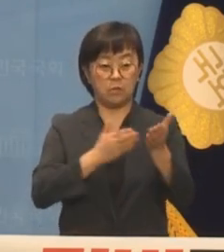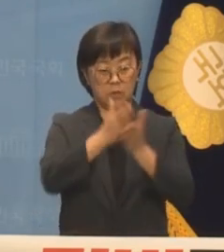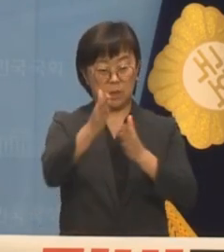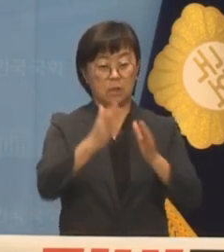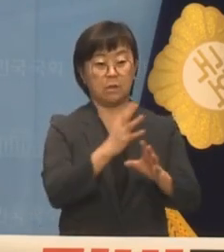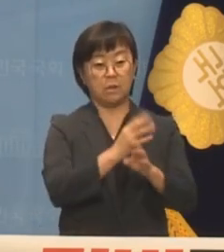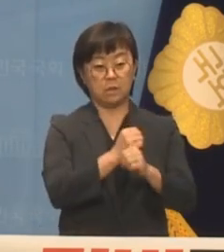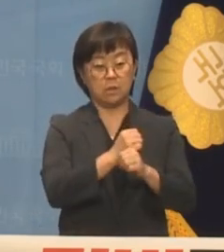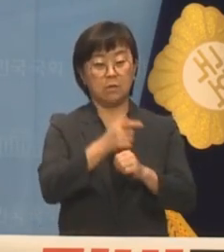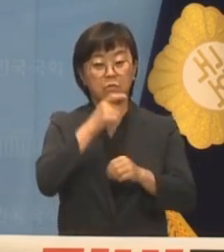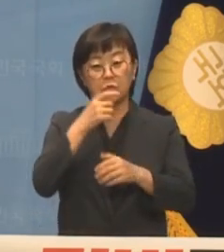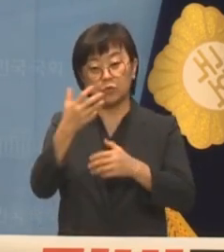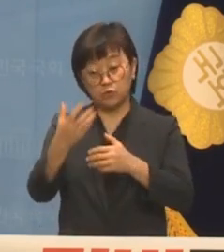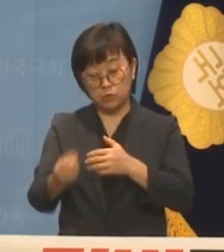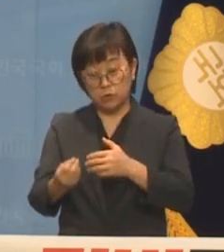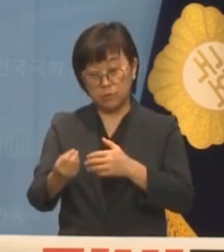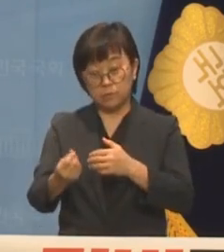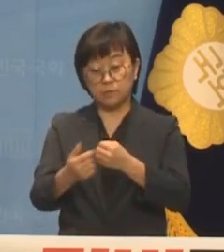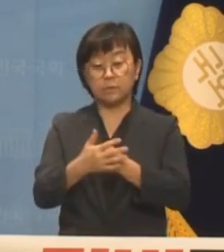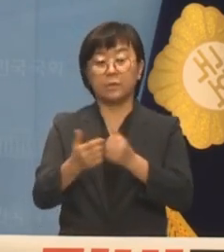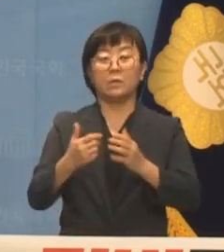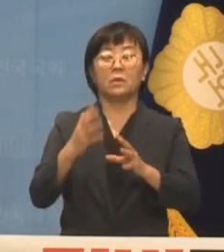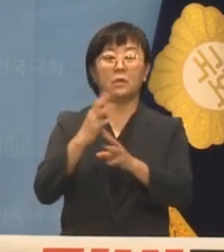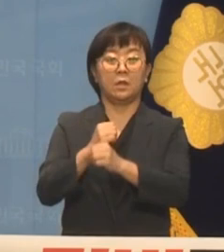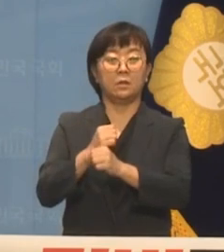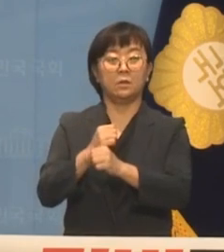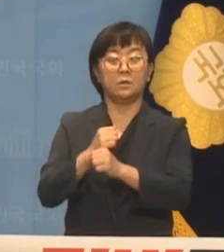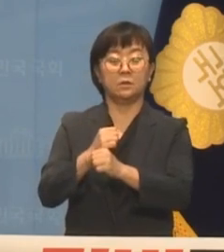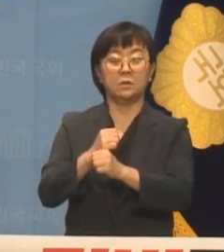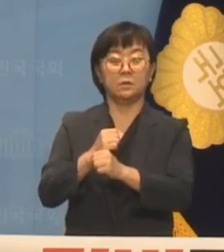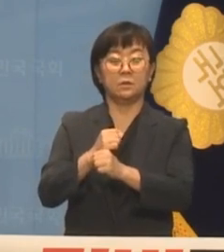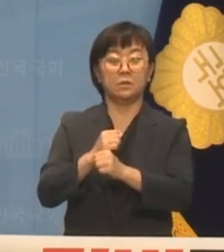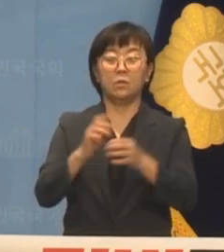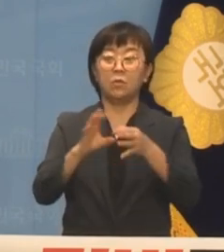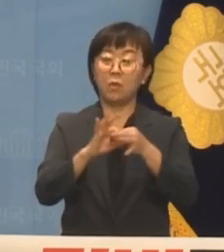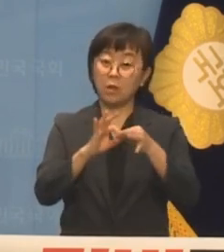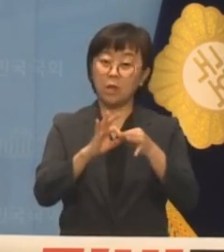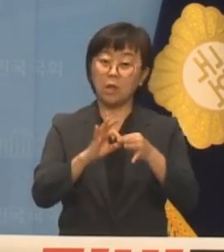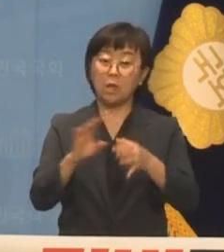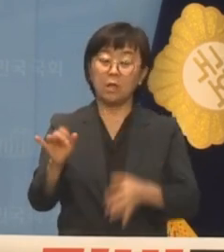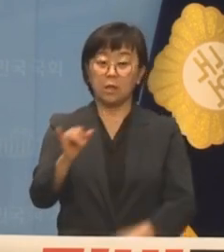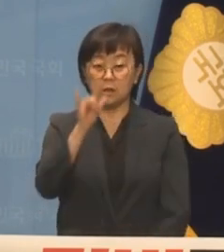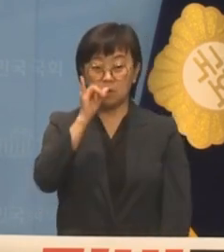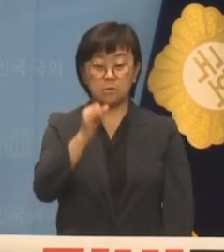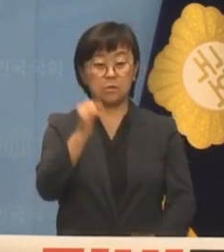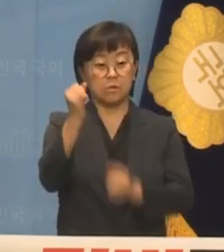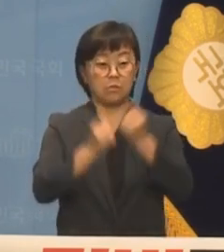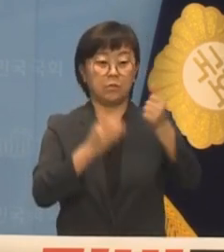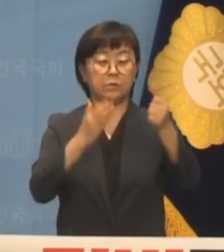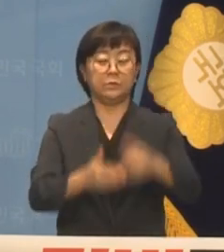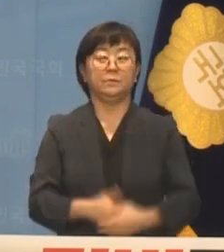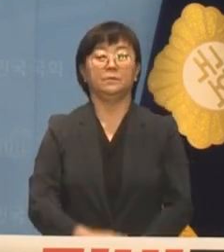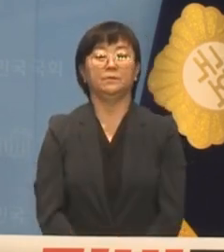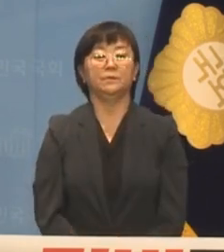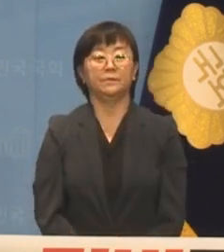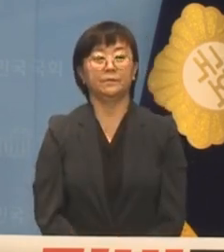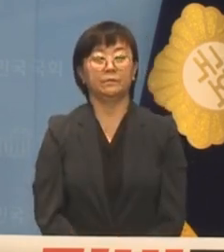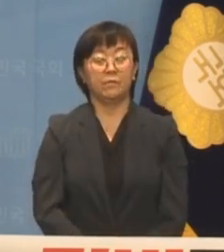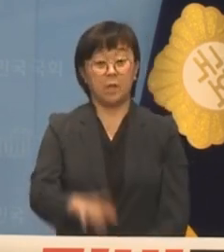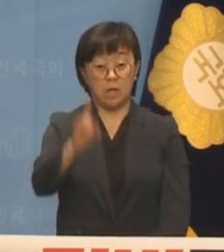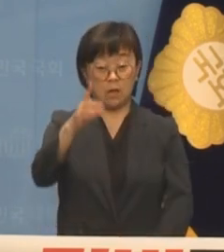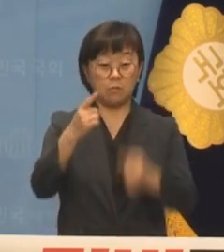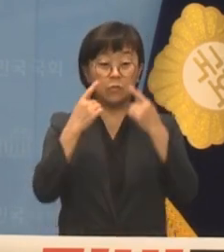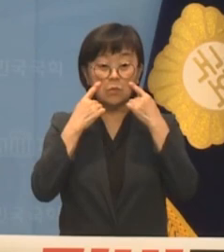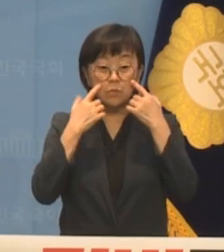물주입한 날짜가 무슨 상관관계 있는지 설명해 주시기 바랍니다 한 가지